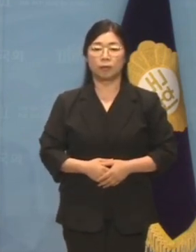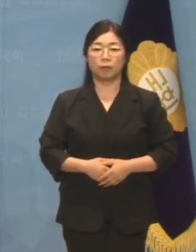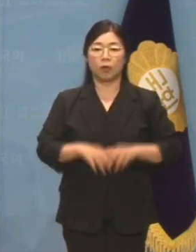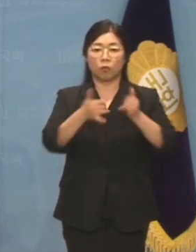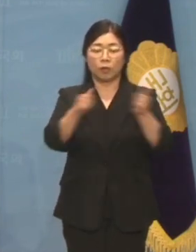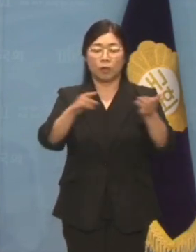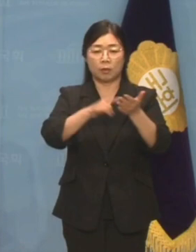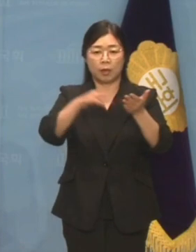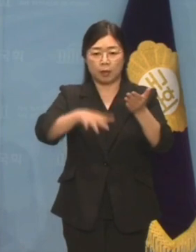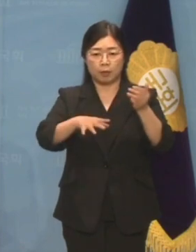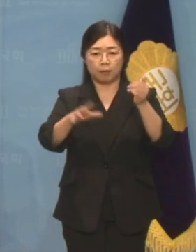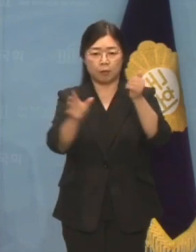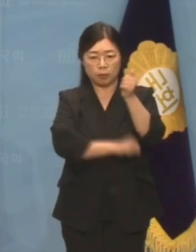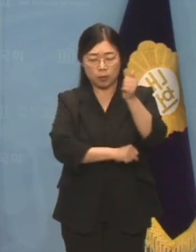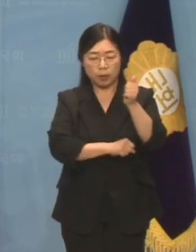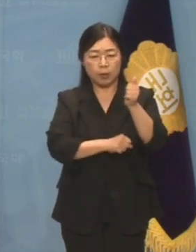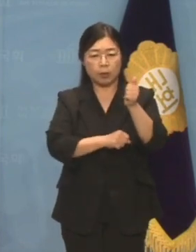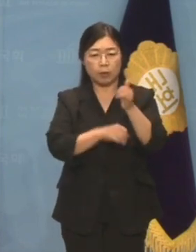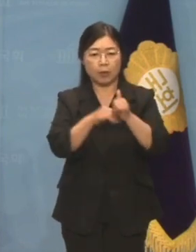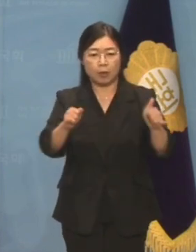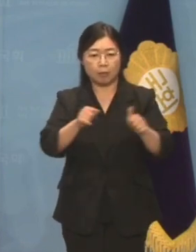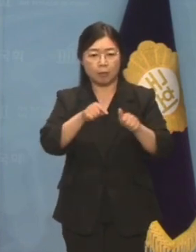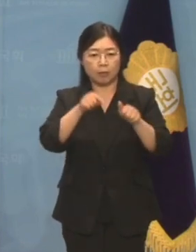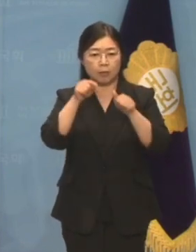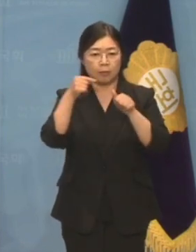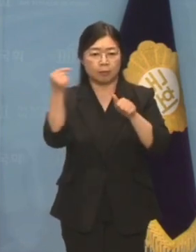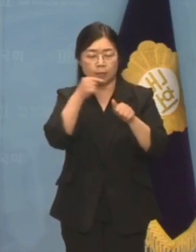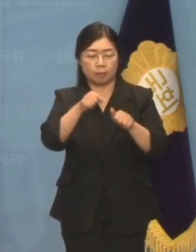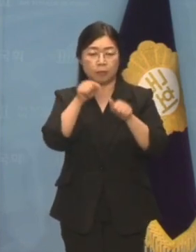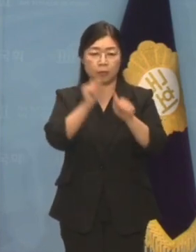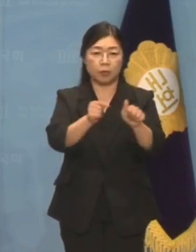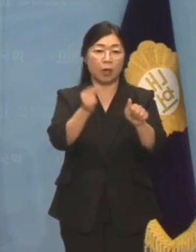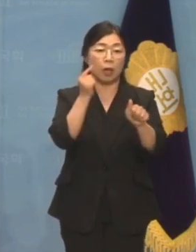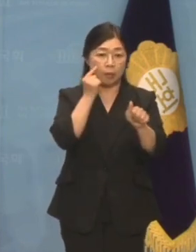국민혈세 도둑 잡으라고 명령하셨죠?